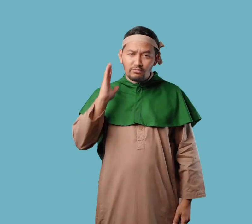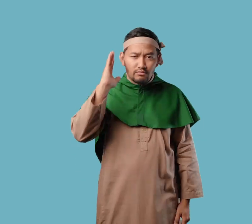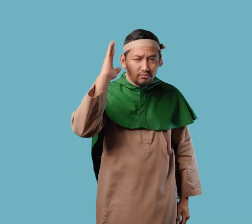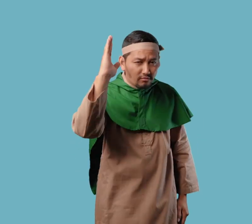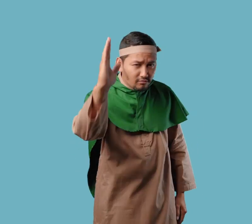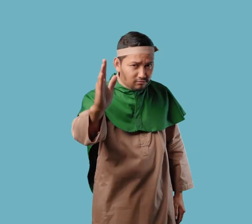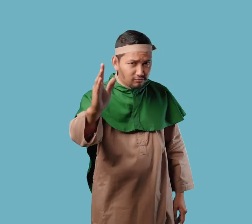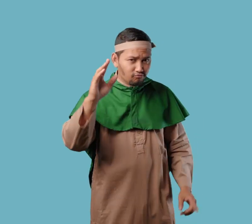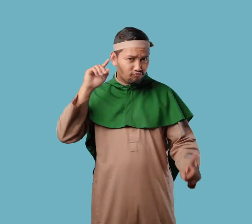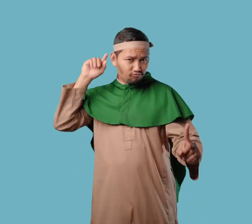lagi untuk beliau